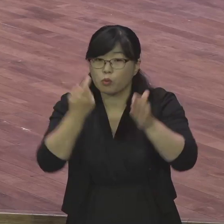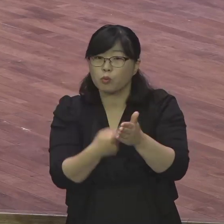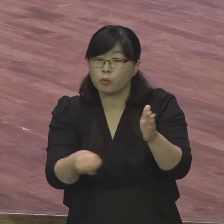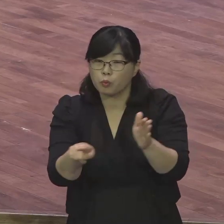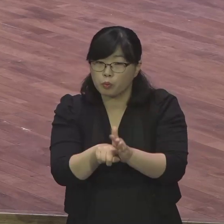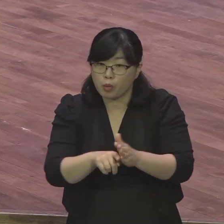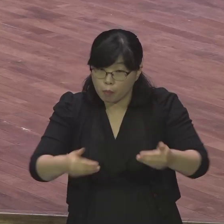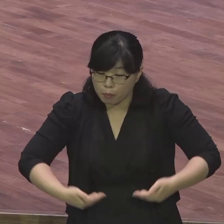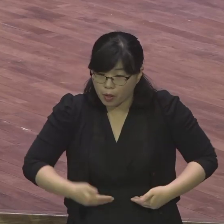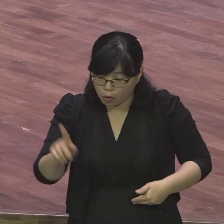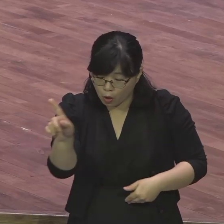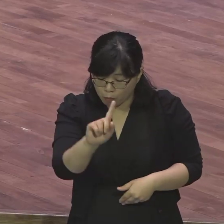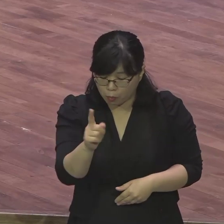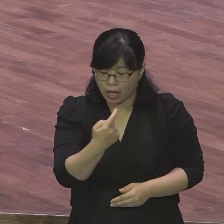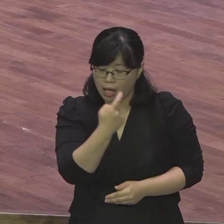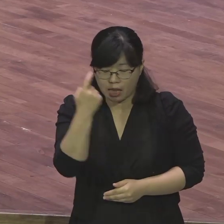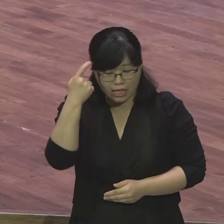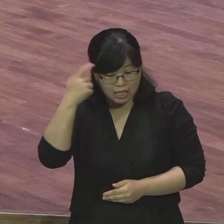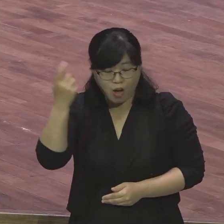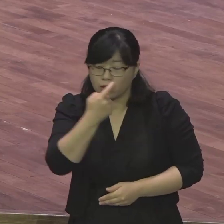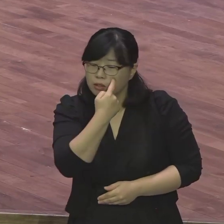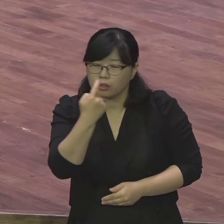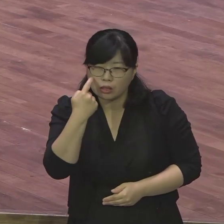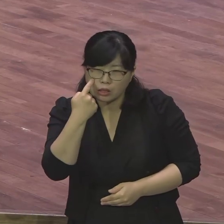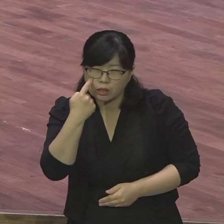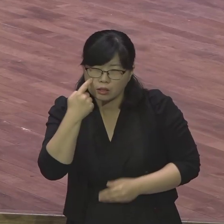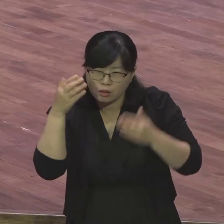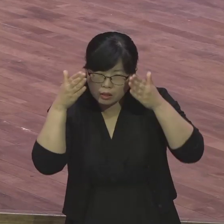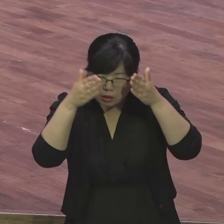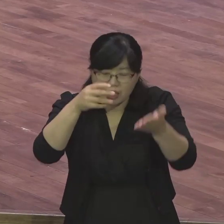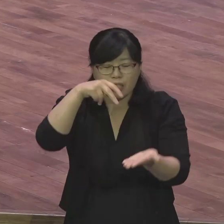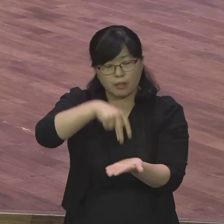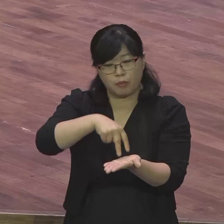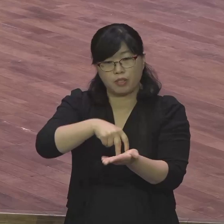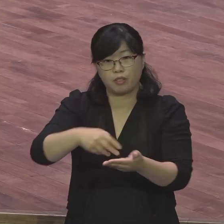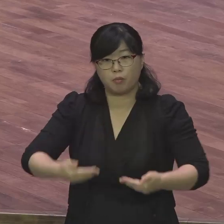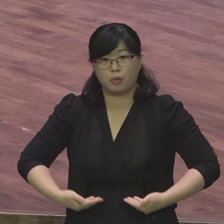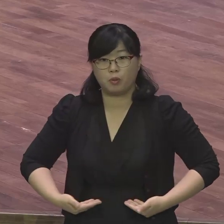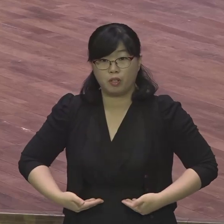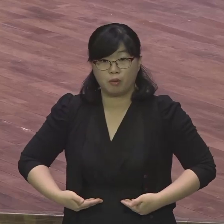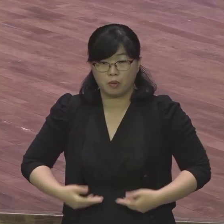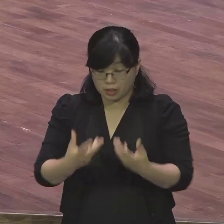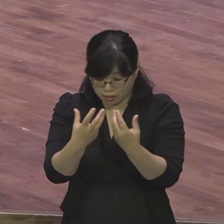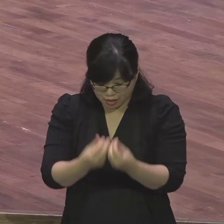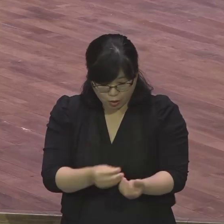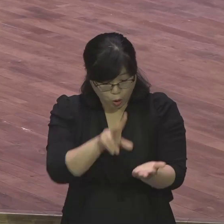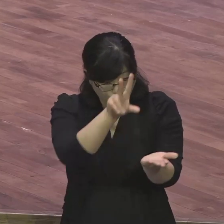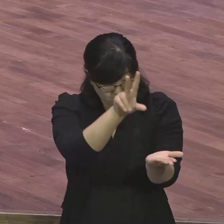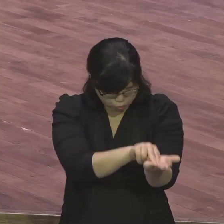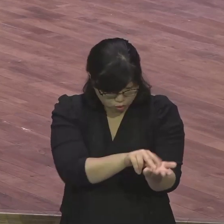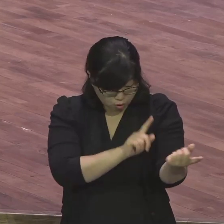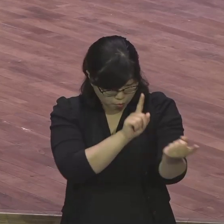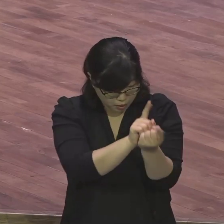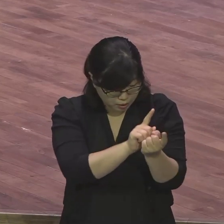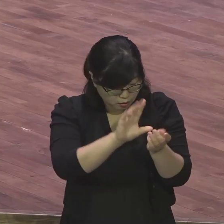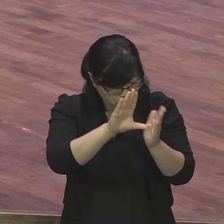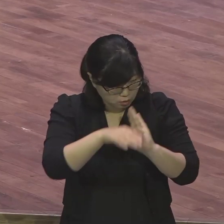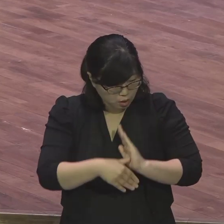똑같은 문제사건 앞에서 사람들의 이 시각은 천차만별입니다. 사람들의 영적 시각이